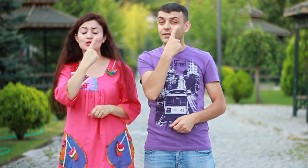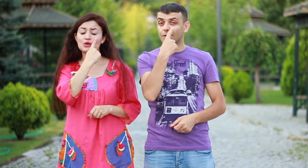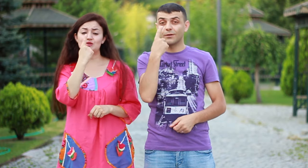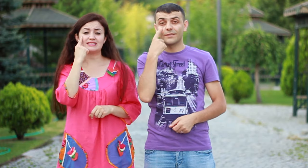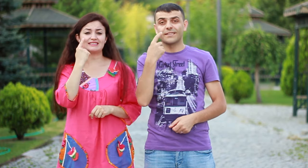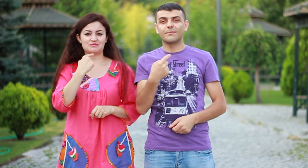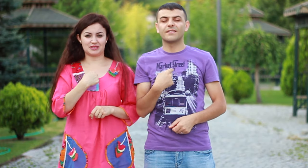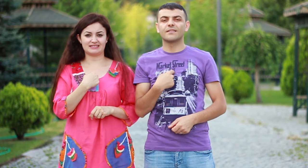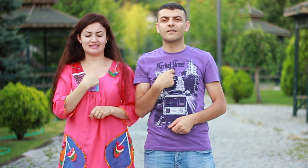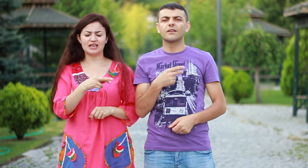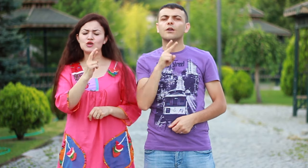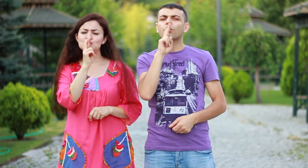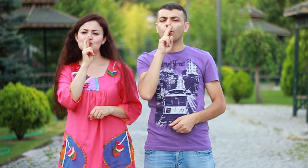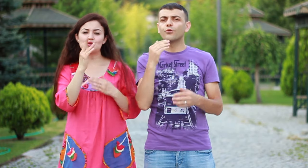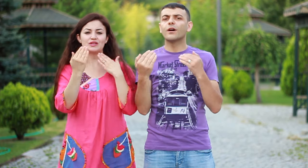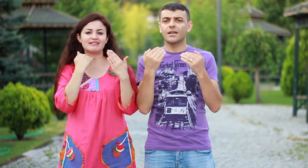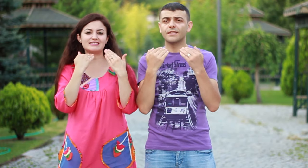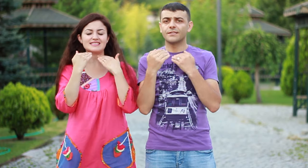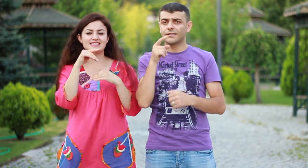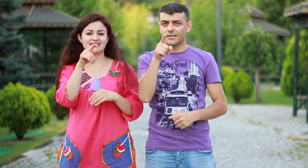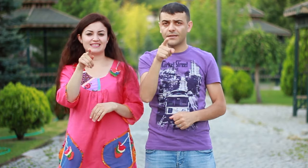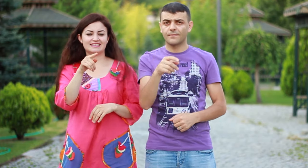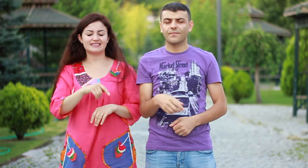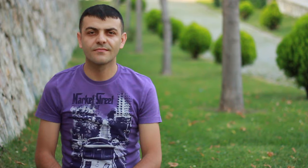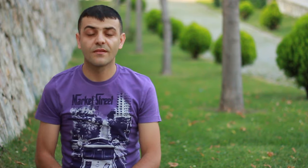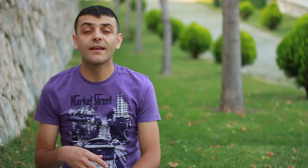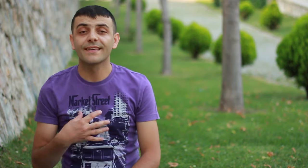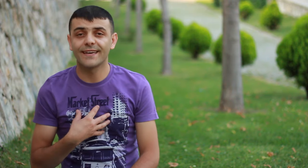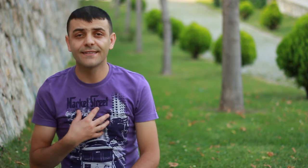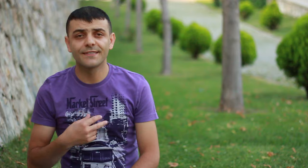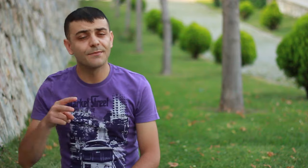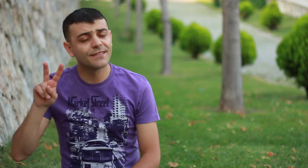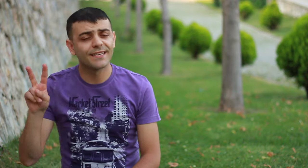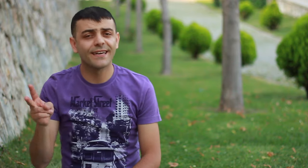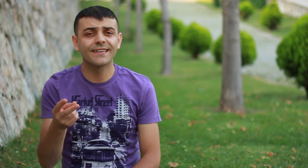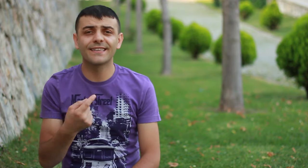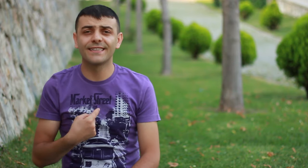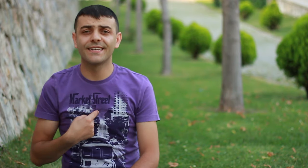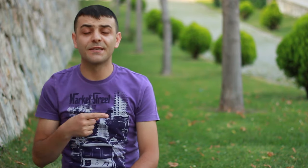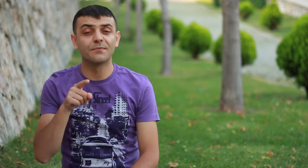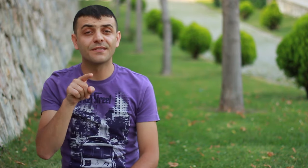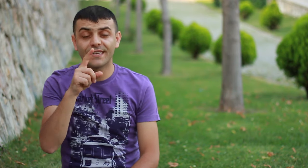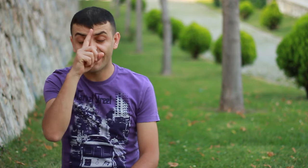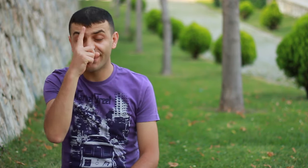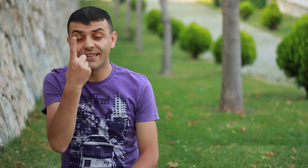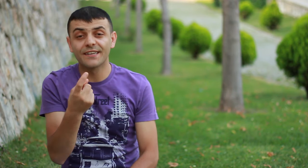gözlerimin sonlar resisin Kendimi terk ederim seni yarın